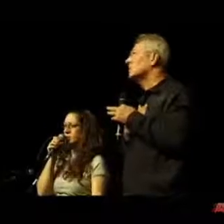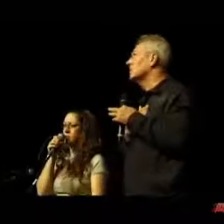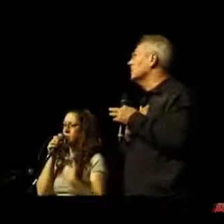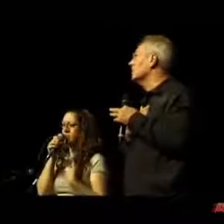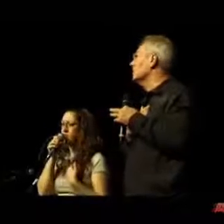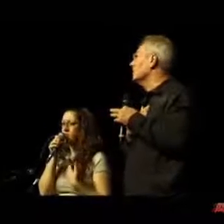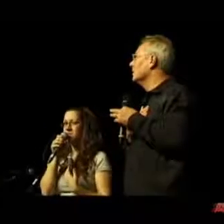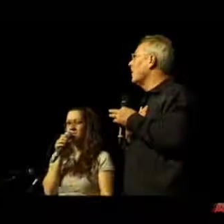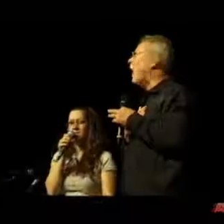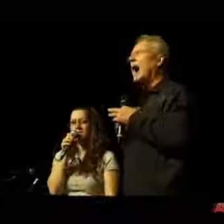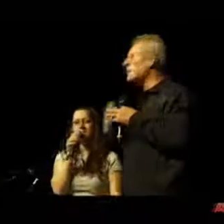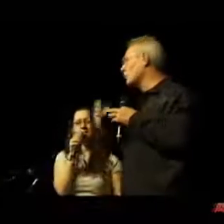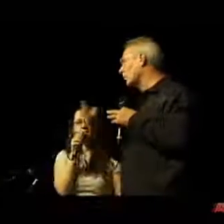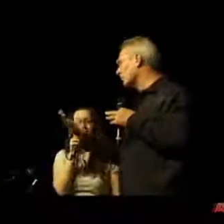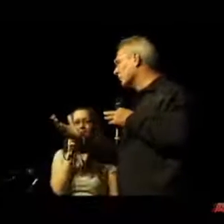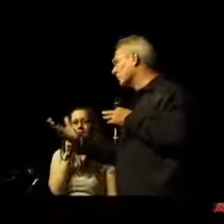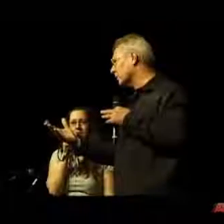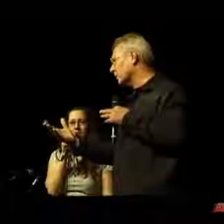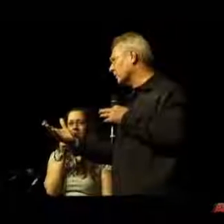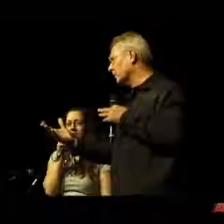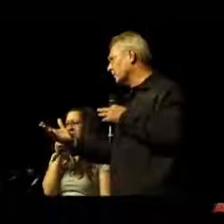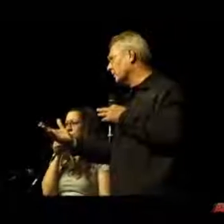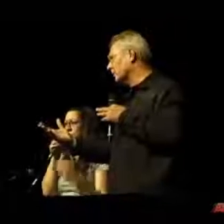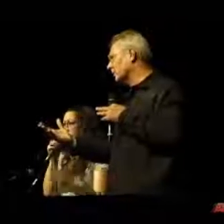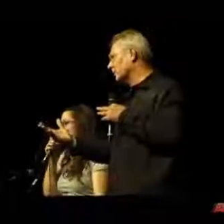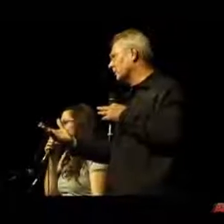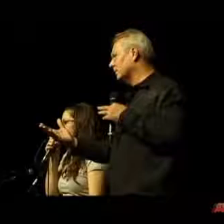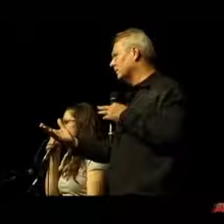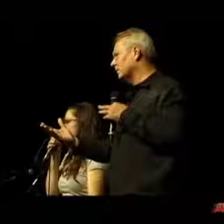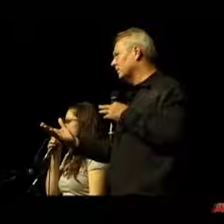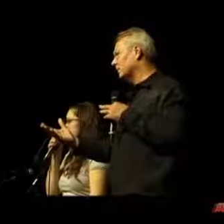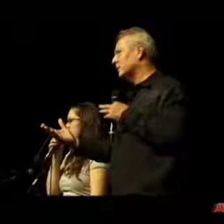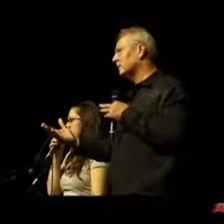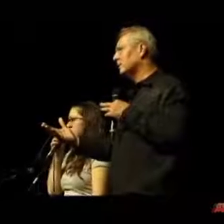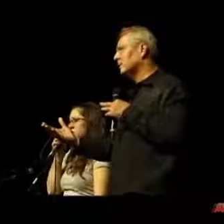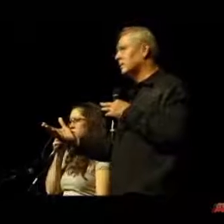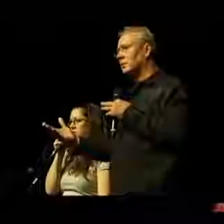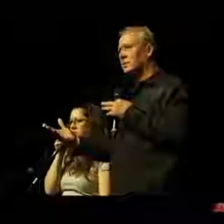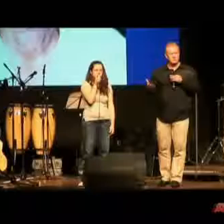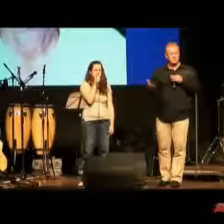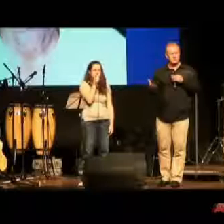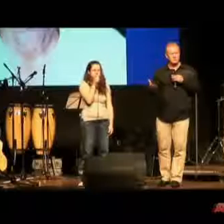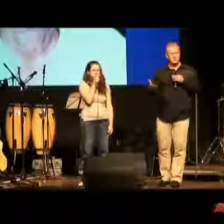Ich dachte mir, also meine Stimme ist es nicht. Ich möchte ihnen gar nicht vergeben.